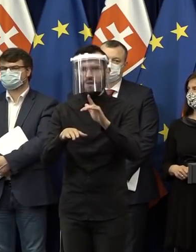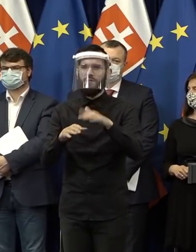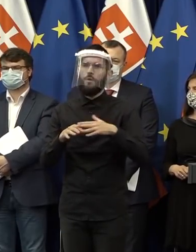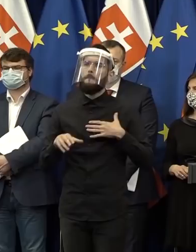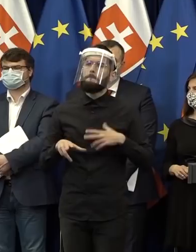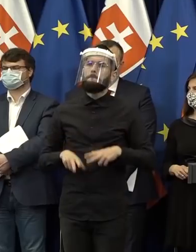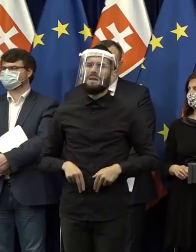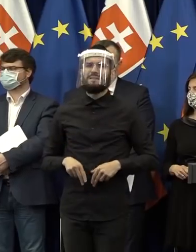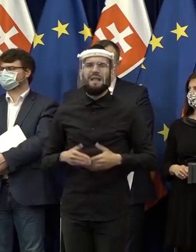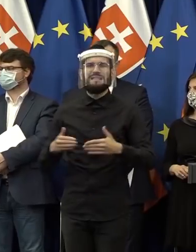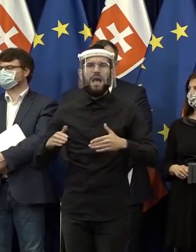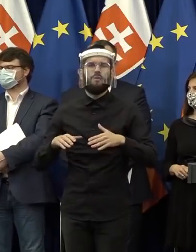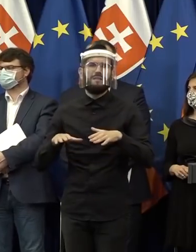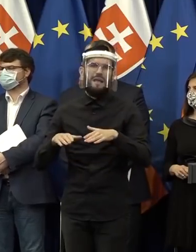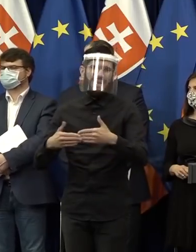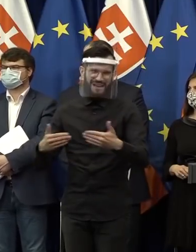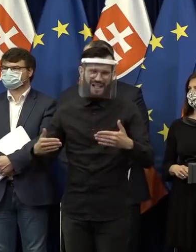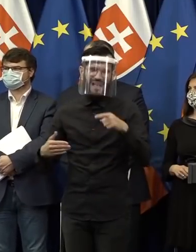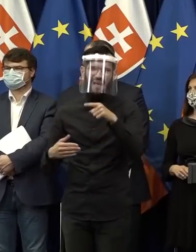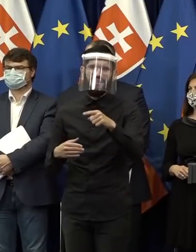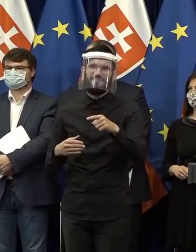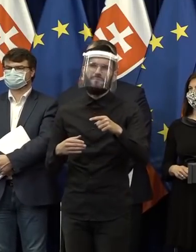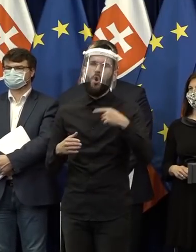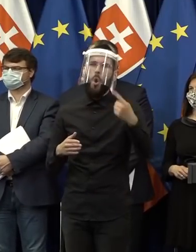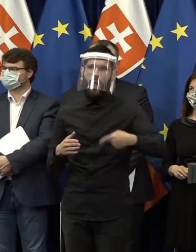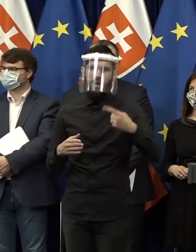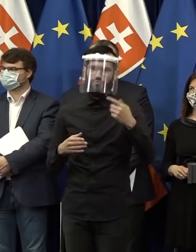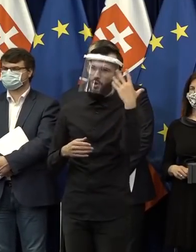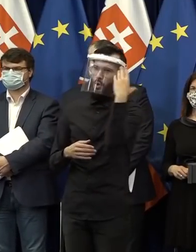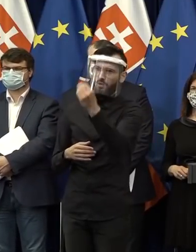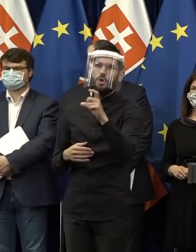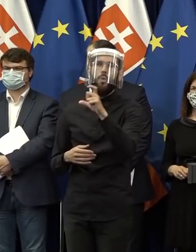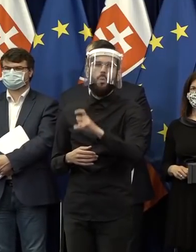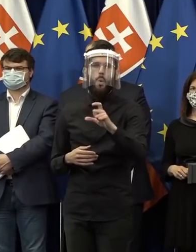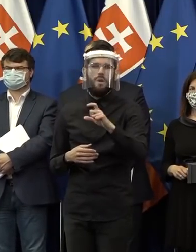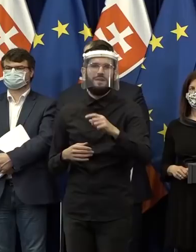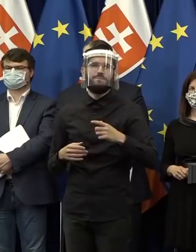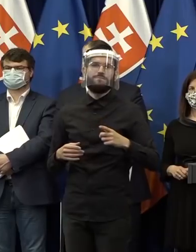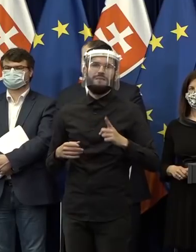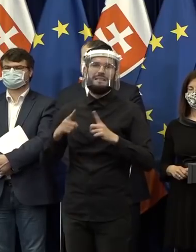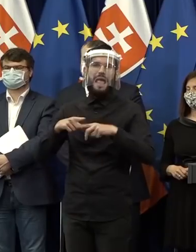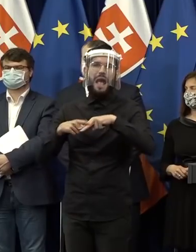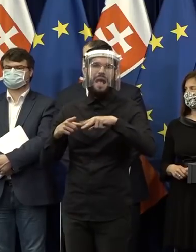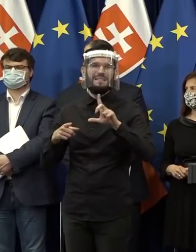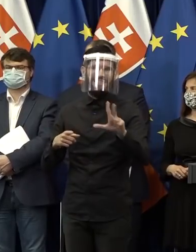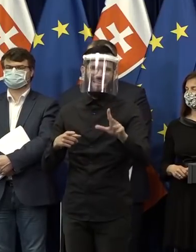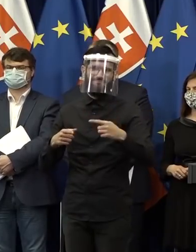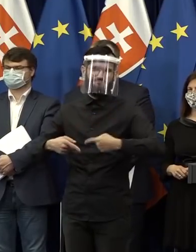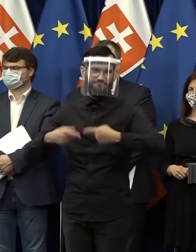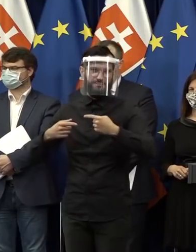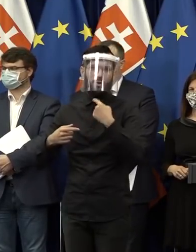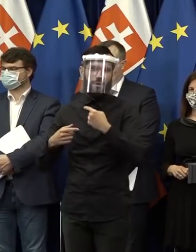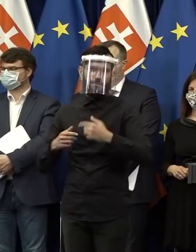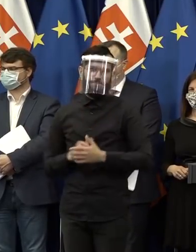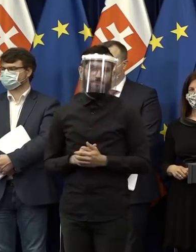predsedu Národnej rady Slovenskej republiky, pána Borisa Kolára, ktorý sa musel vzdialiť pre živé vysielanie v teatri. Tak a teraz nech sa páči priestor